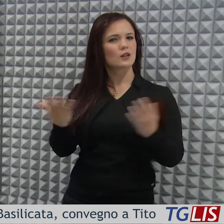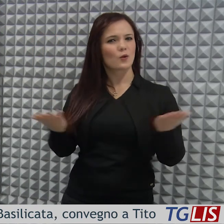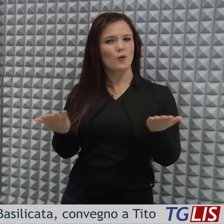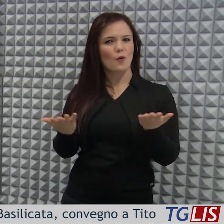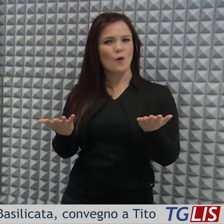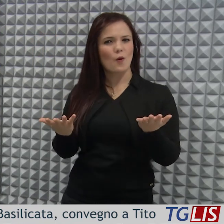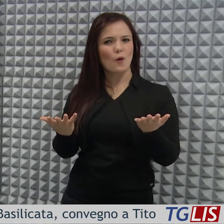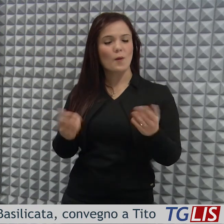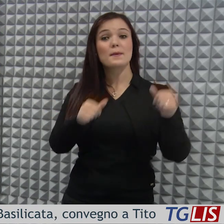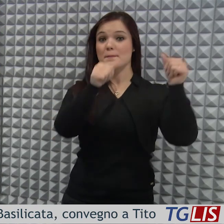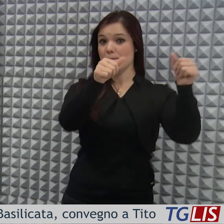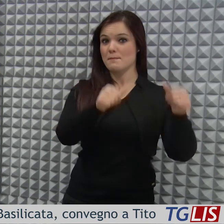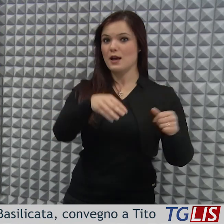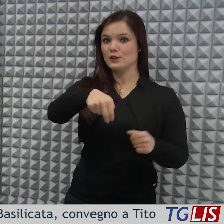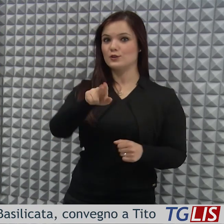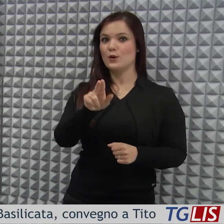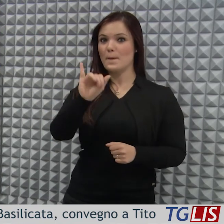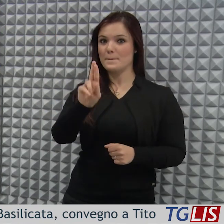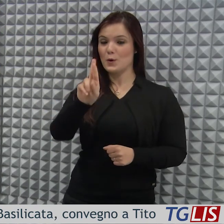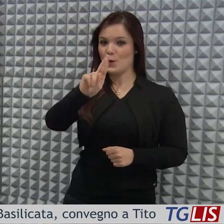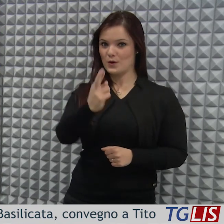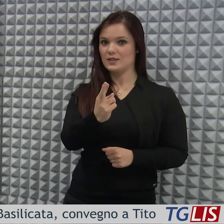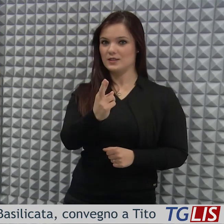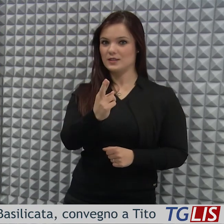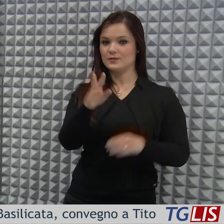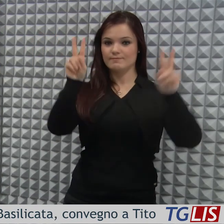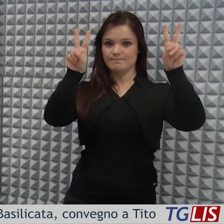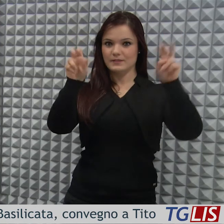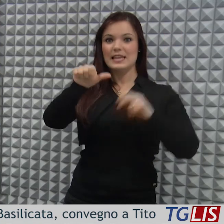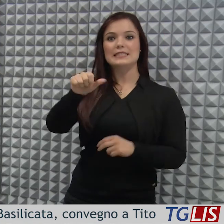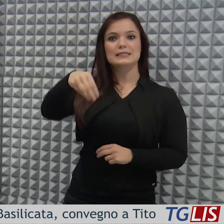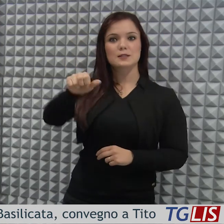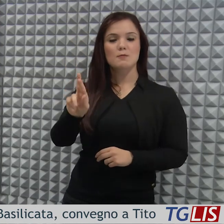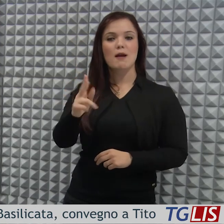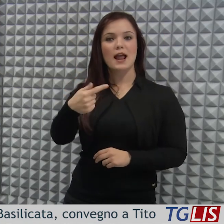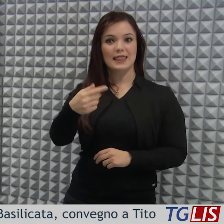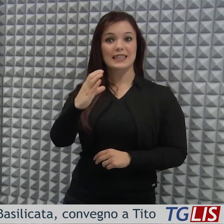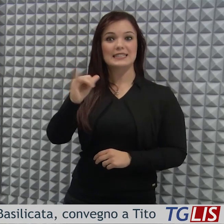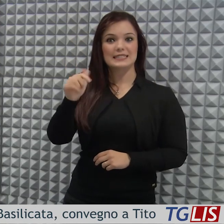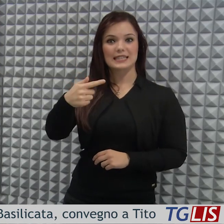risposta al bando MIUR Smart Cities and Communities